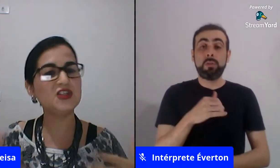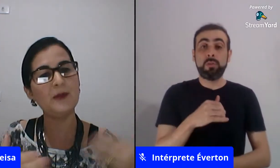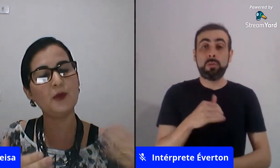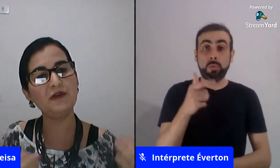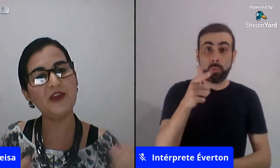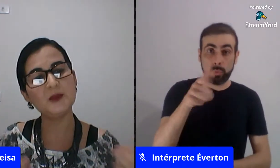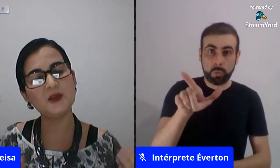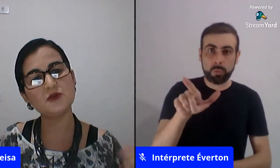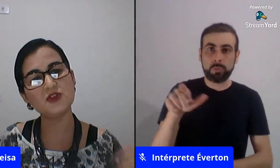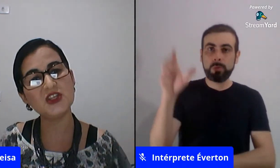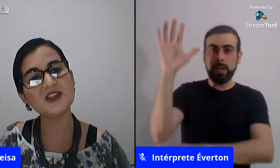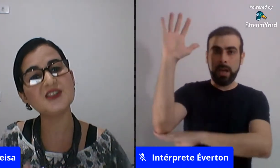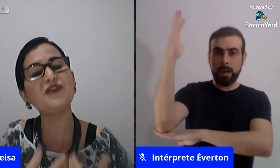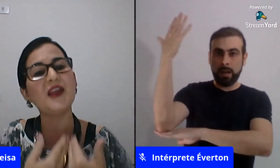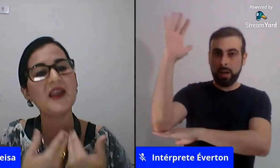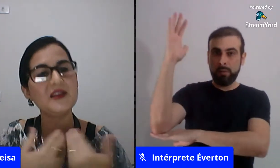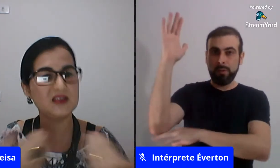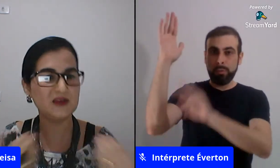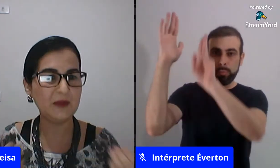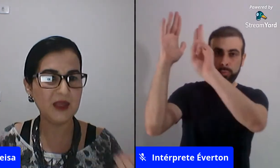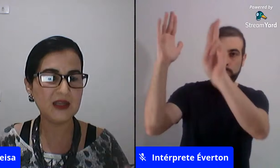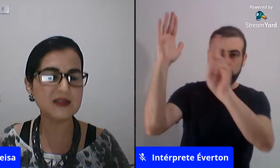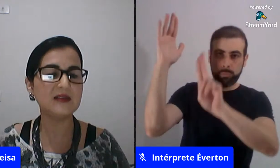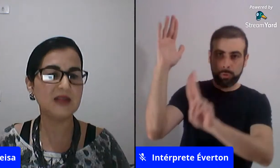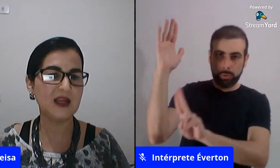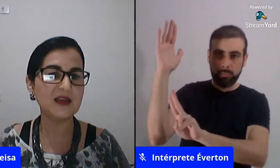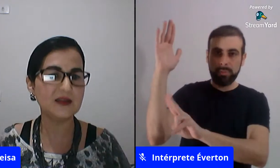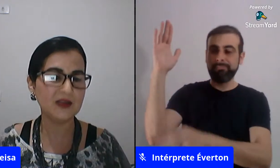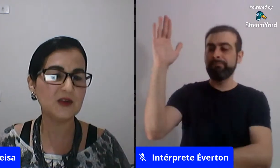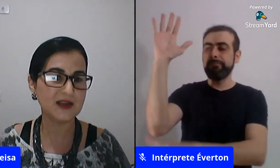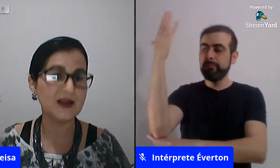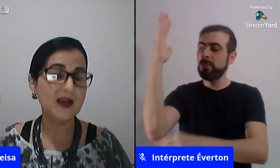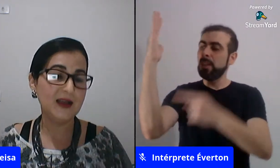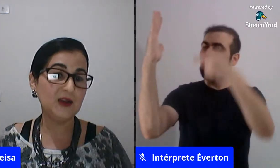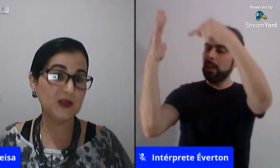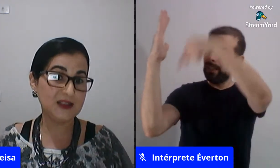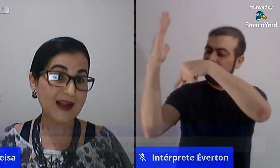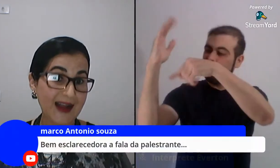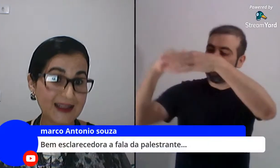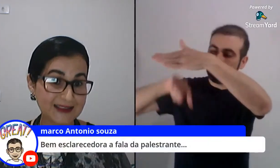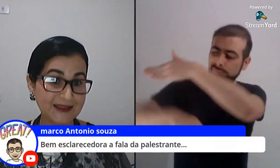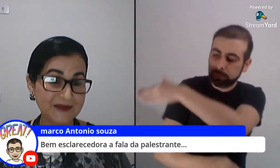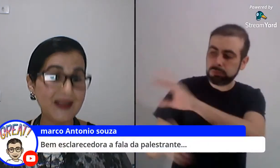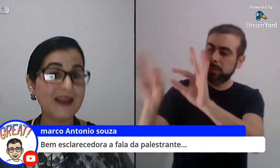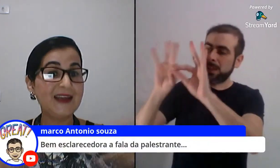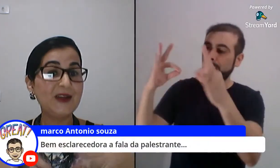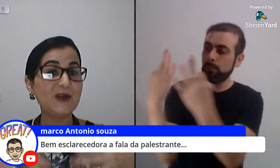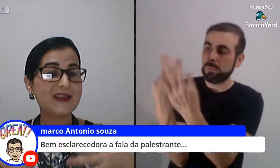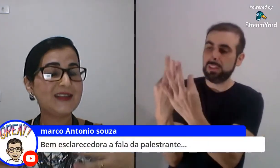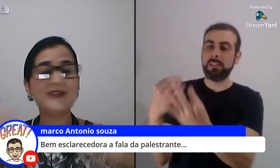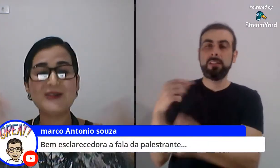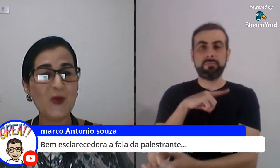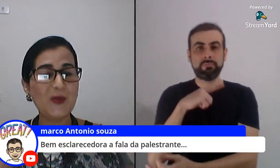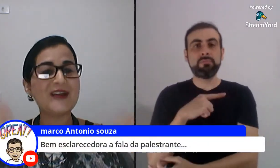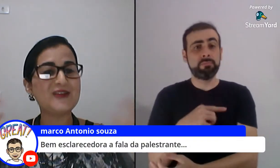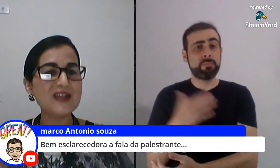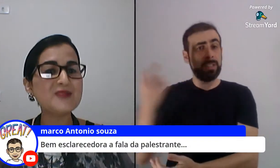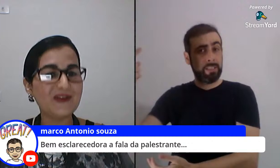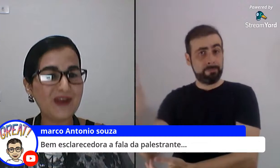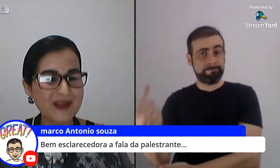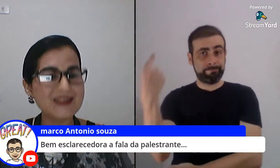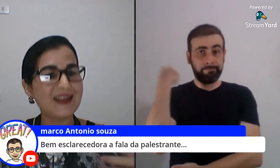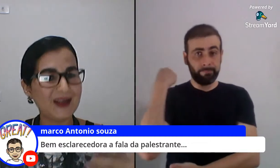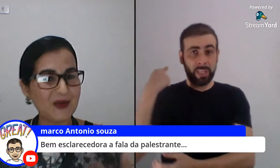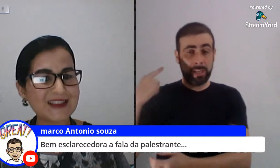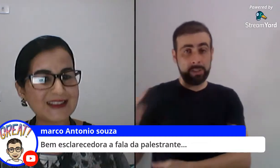a gente já aproveita para discutir as diferentes famílias que tem na nossa na nossa casa e na nossa quer dizer desculpa as